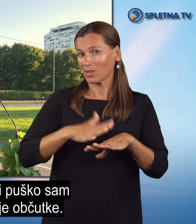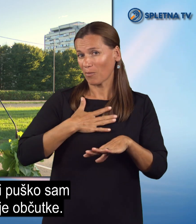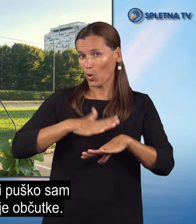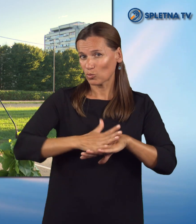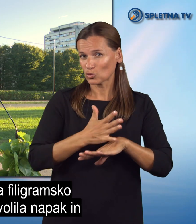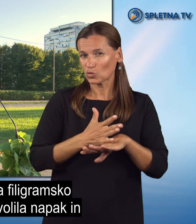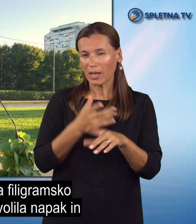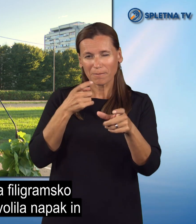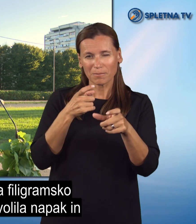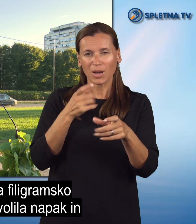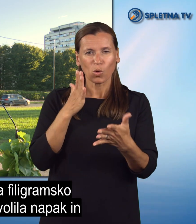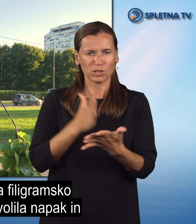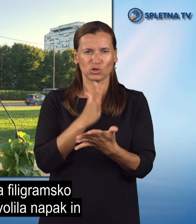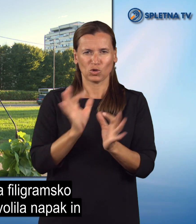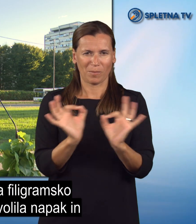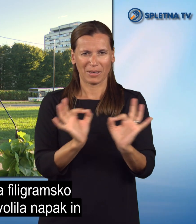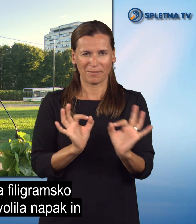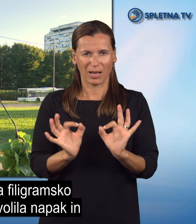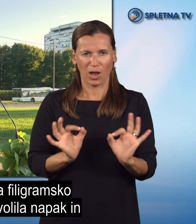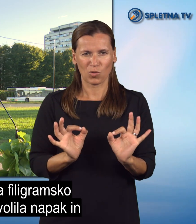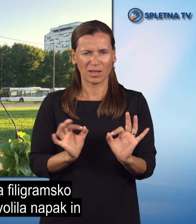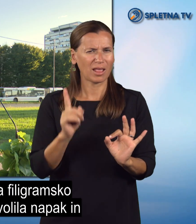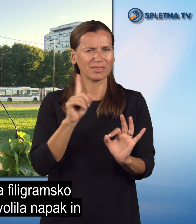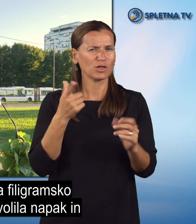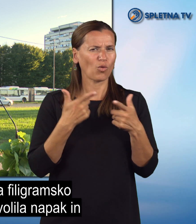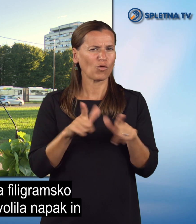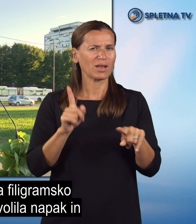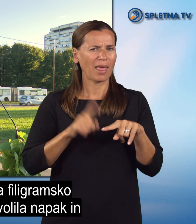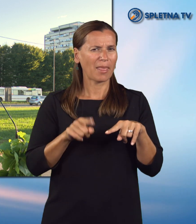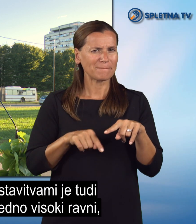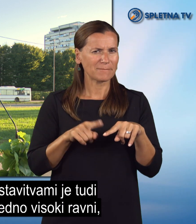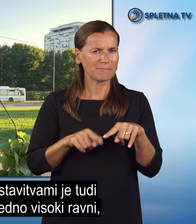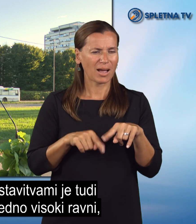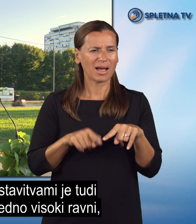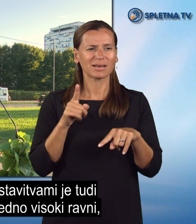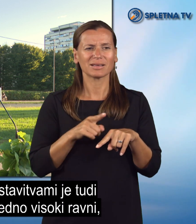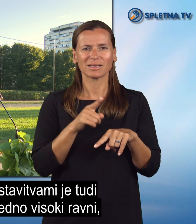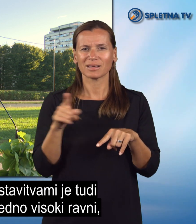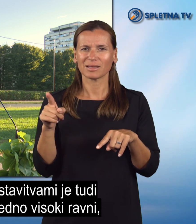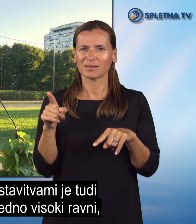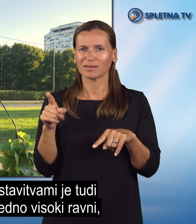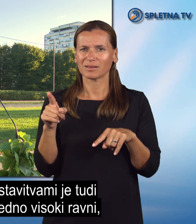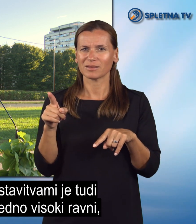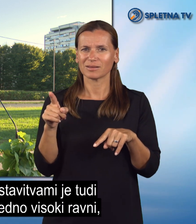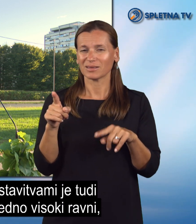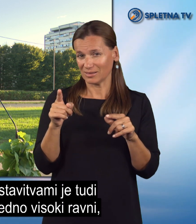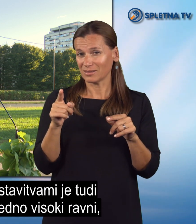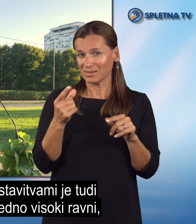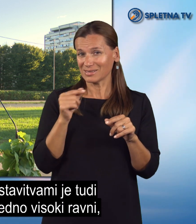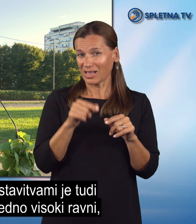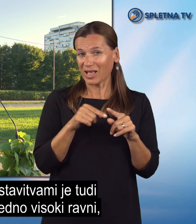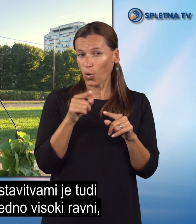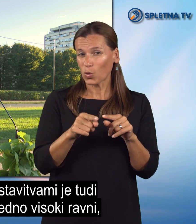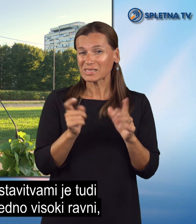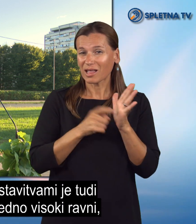res je bila puška filigramsko nastavljena, ni dovoljila napak in z tako